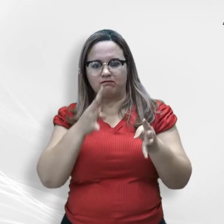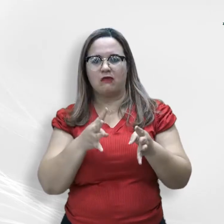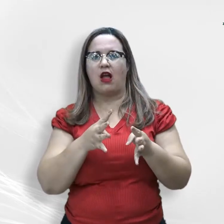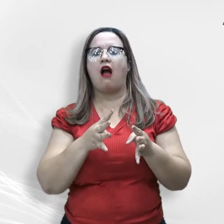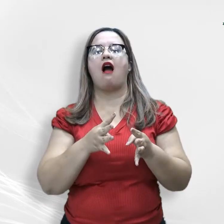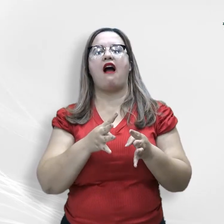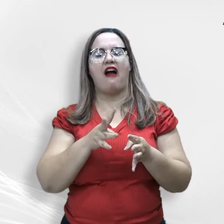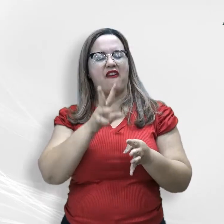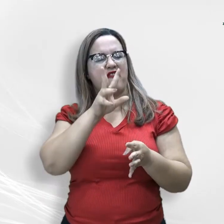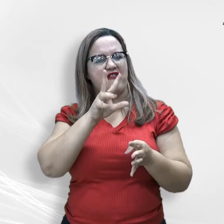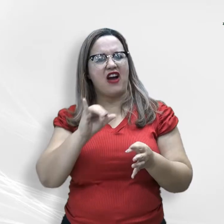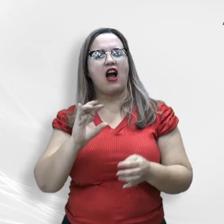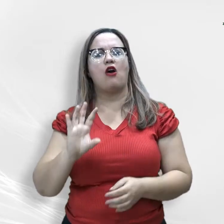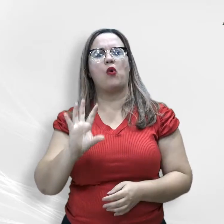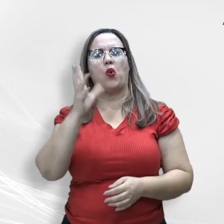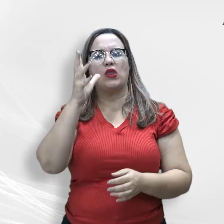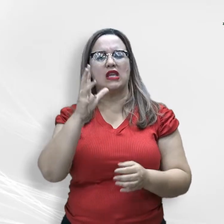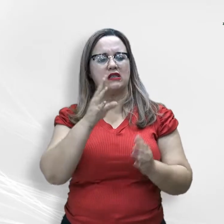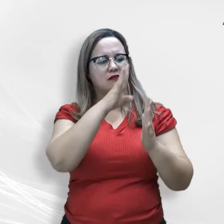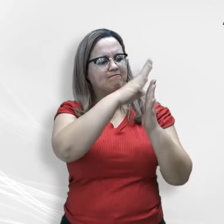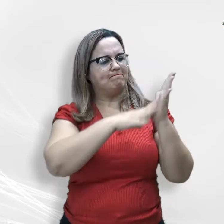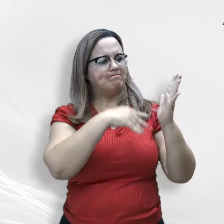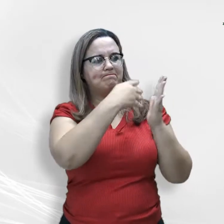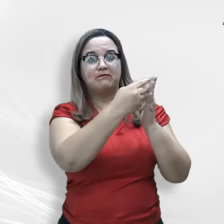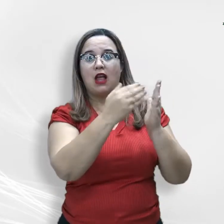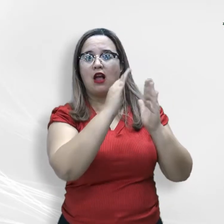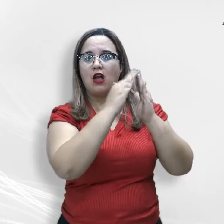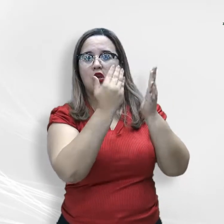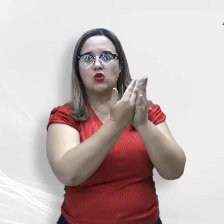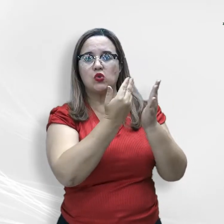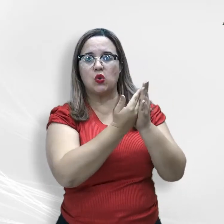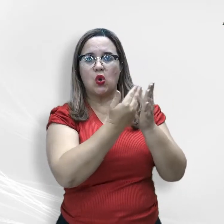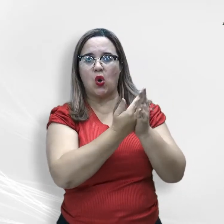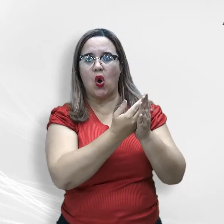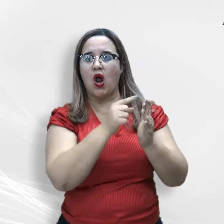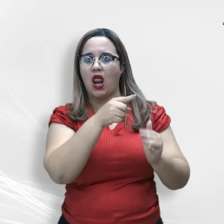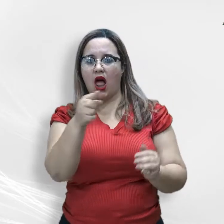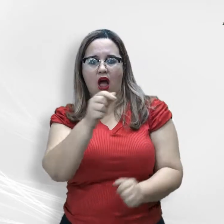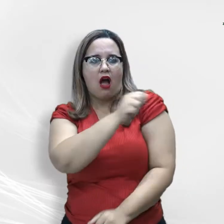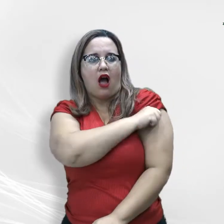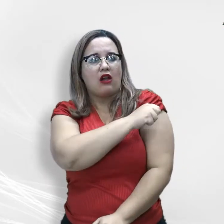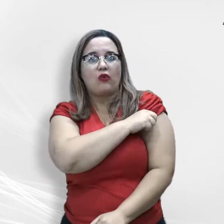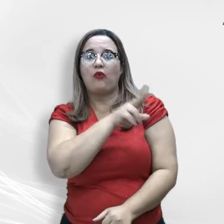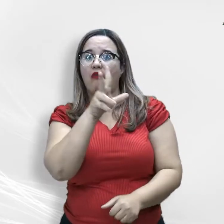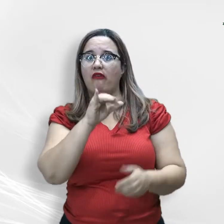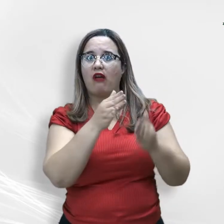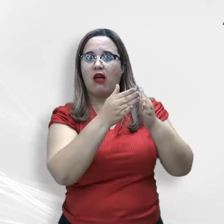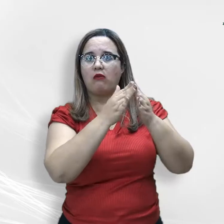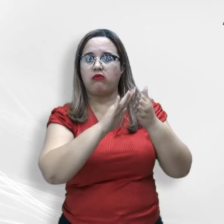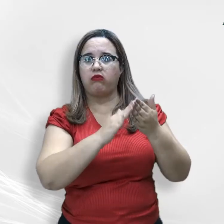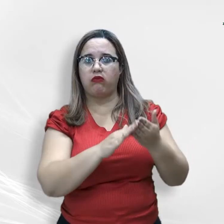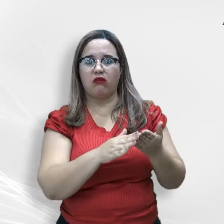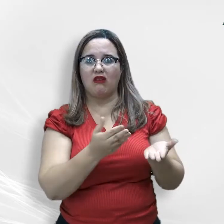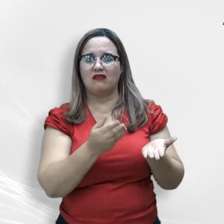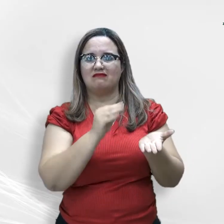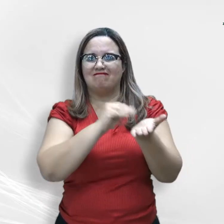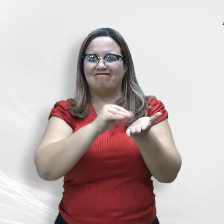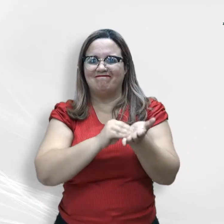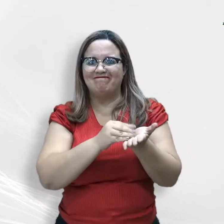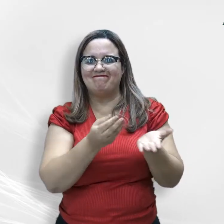ocasionará drástica alteração no calendário escolar, causando prejuízo aos alunos e às atividades escolares, sem mencionar que